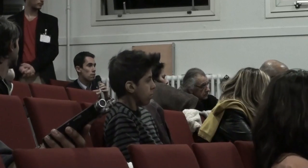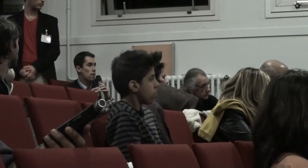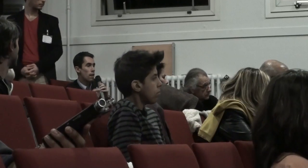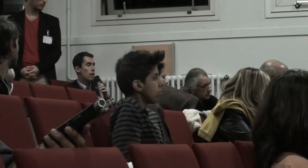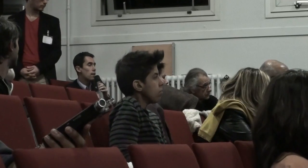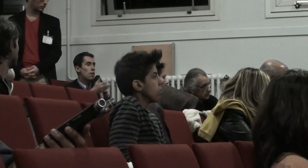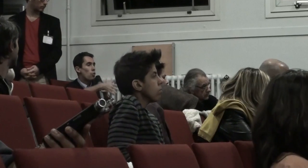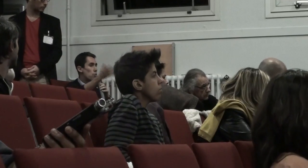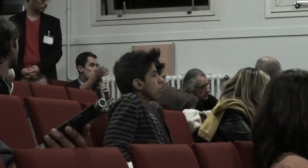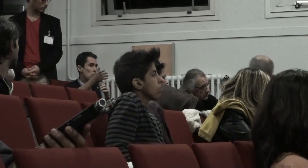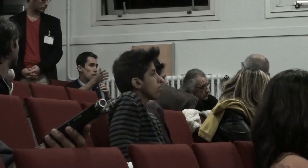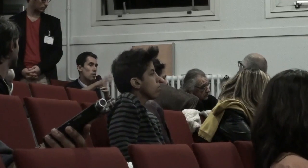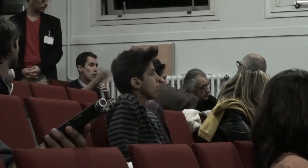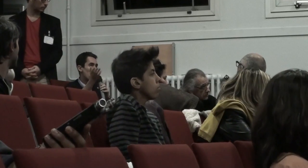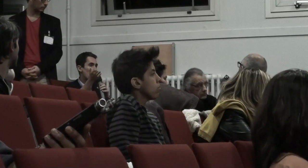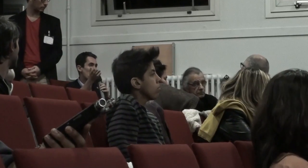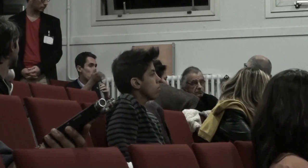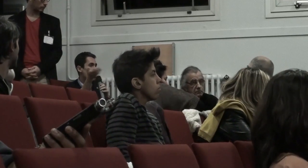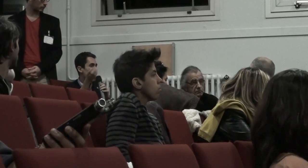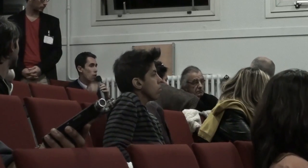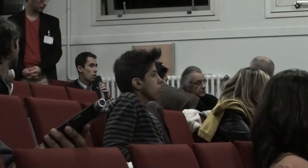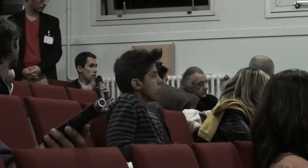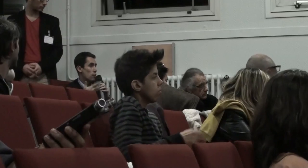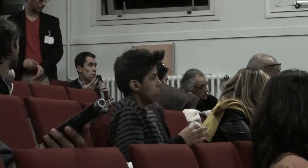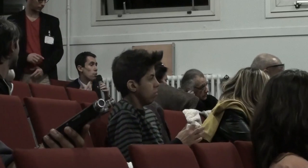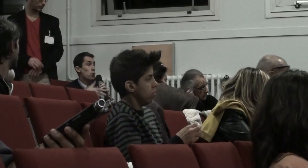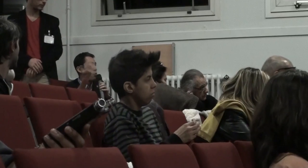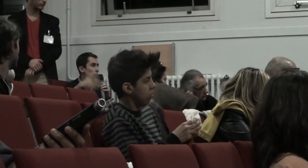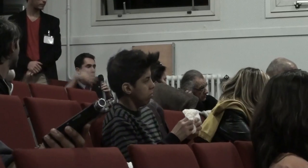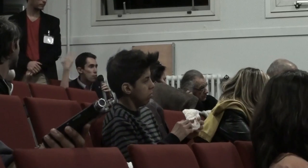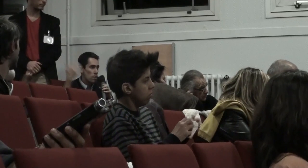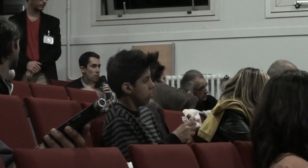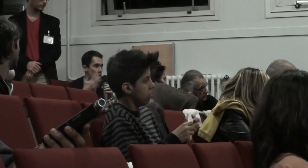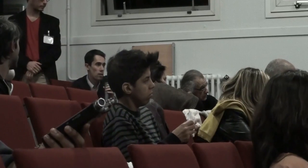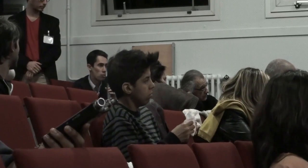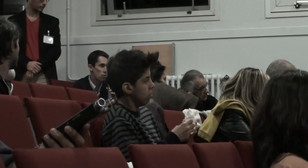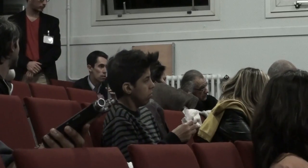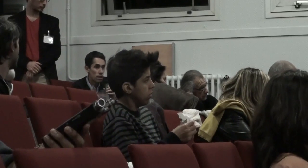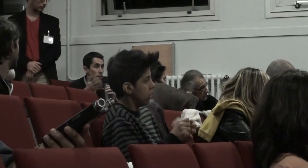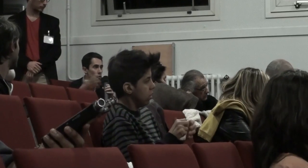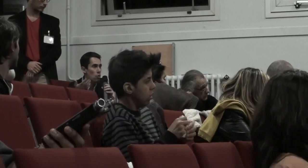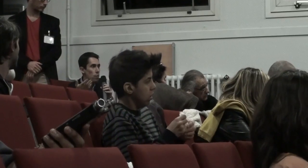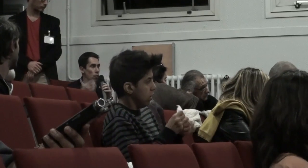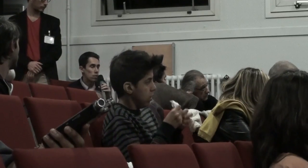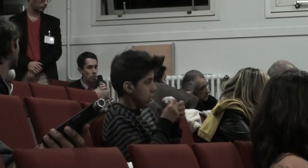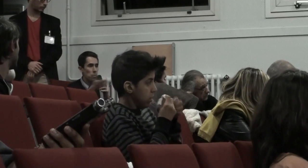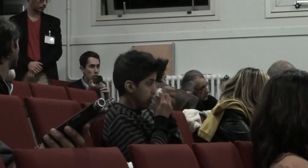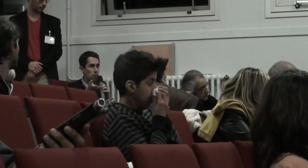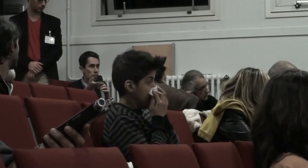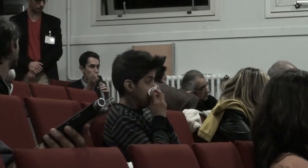avis et on peut imaginer que dans quelques années peut-être ces enfants porteront plein dans une société contre leurs parents en disant pourquoi vous avez fait